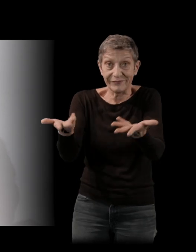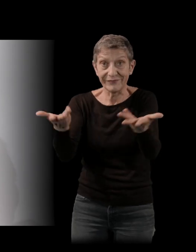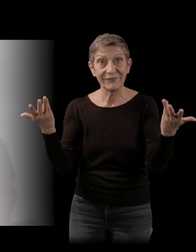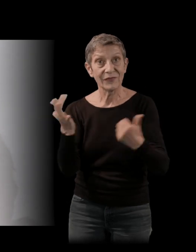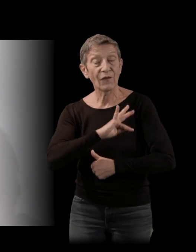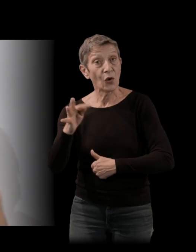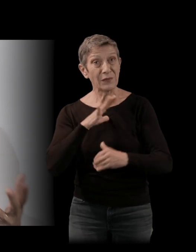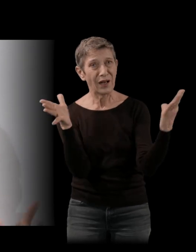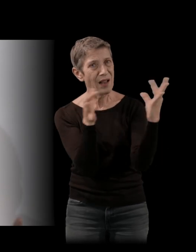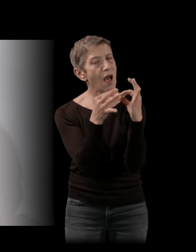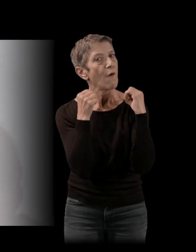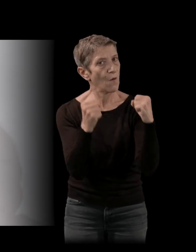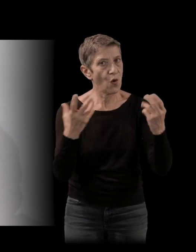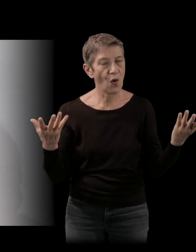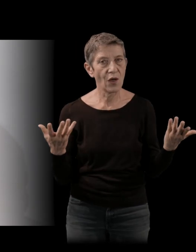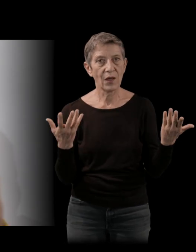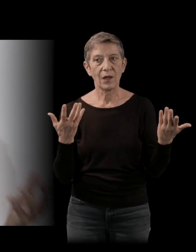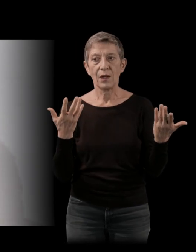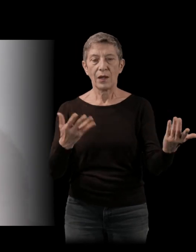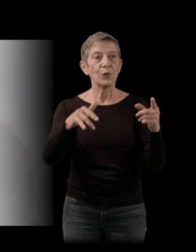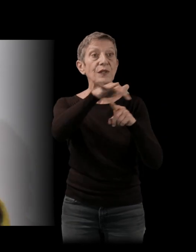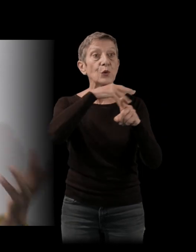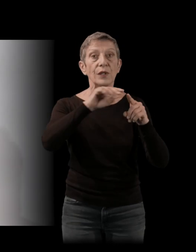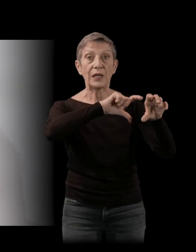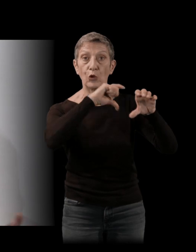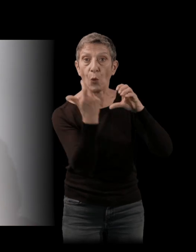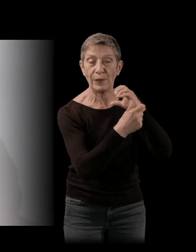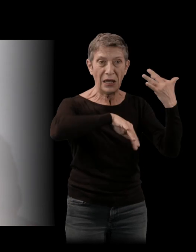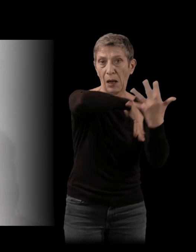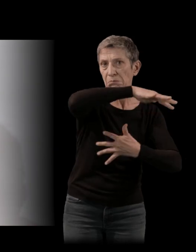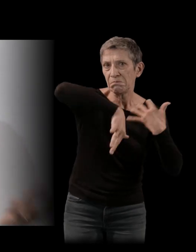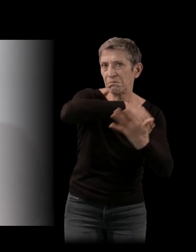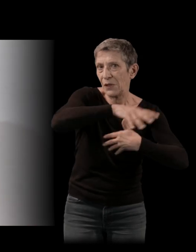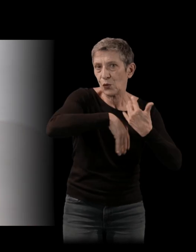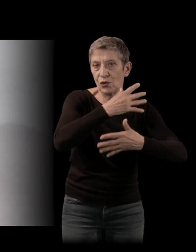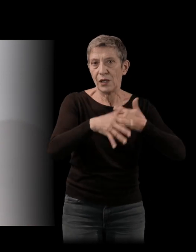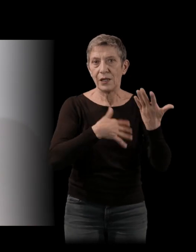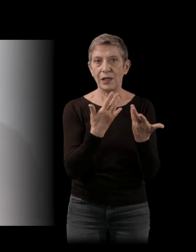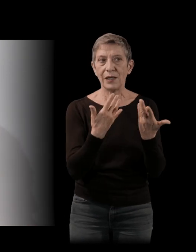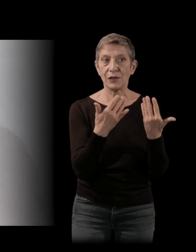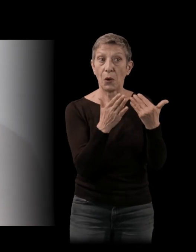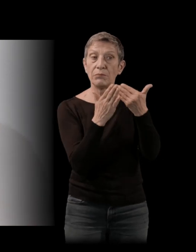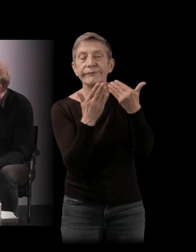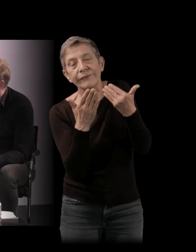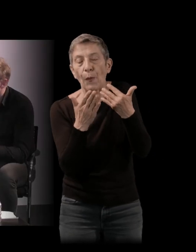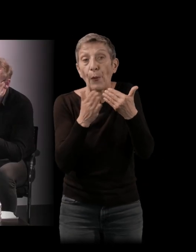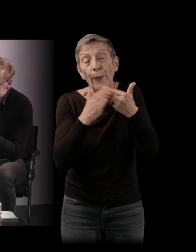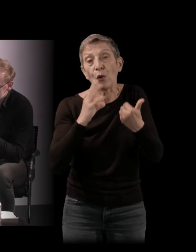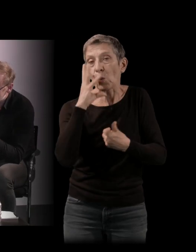Et en plus, c'est une société tropicale, métissée, donc ce n pas très loin de la Guadeloupe, finalement. Et en même